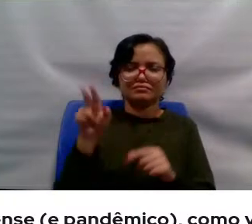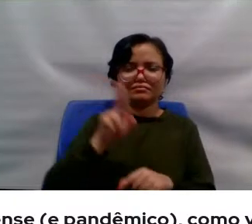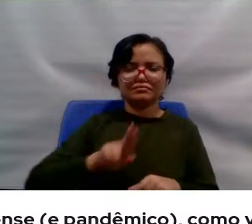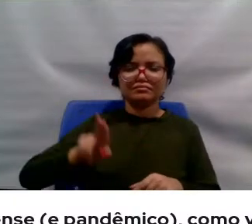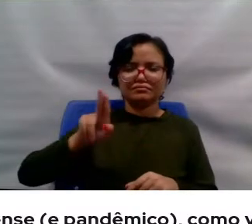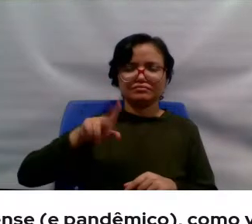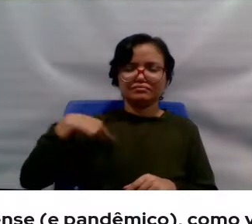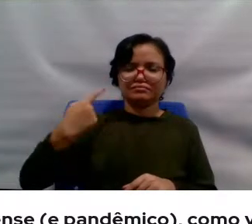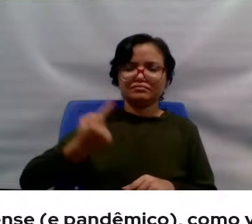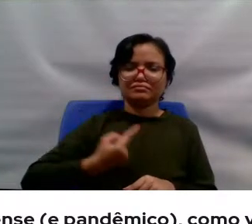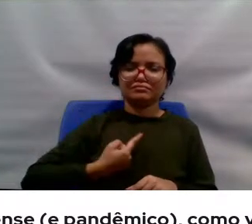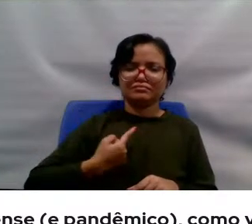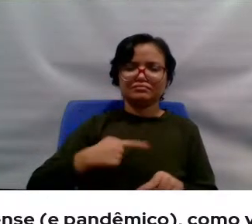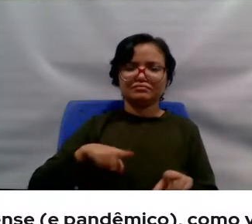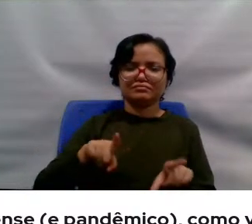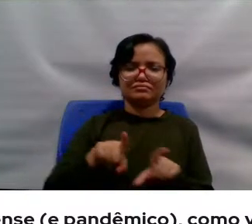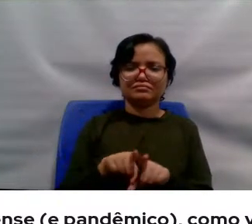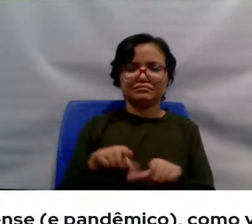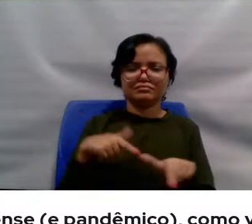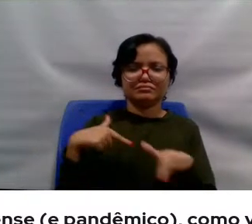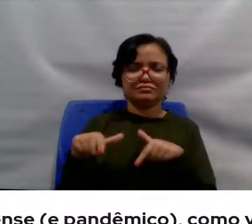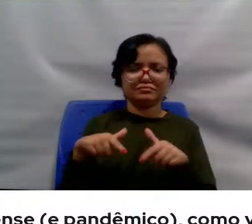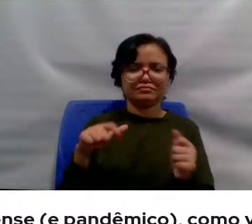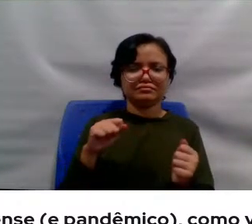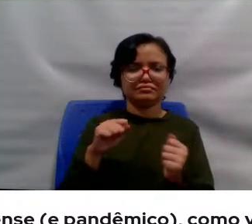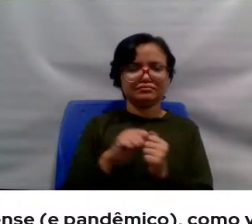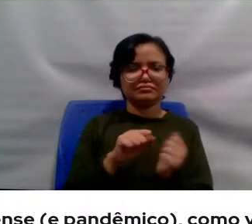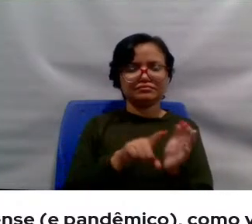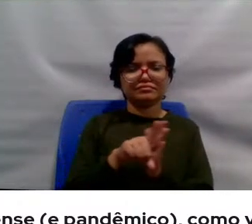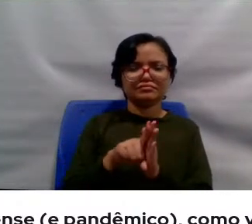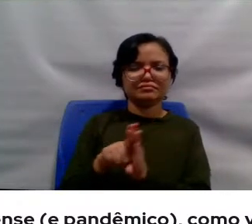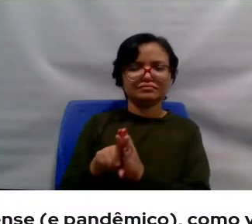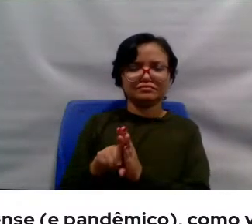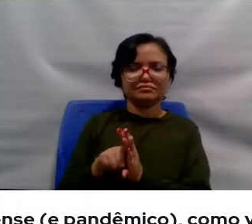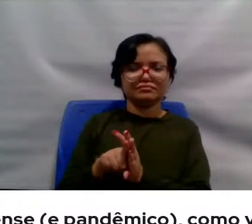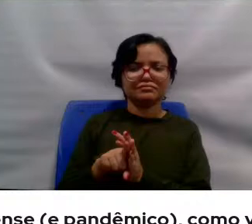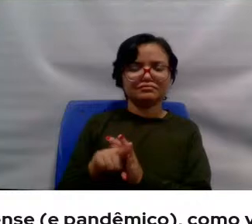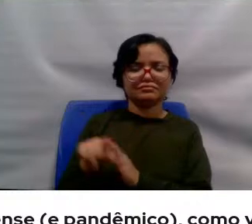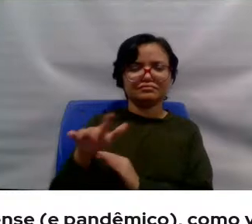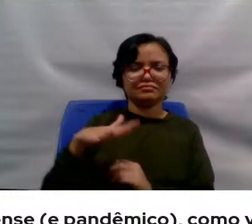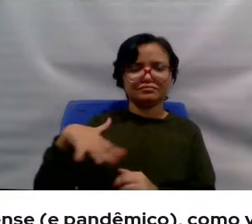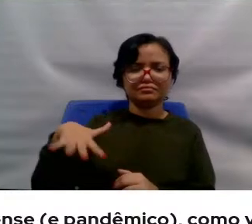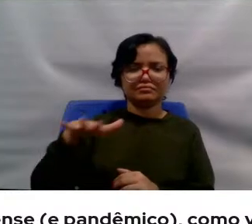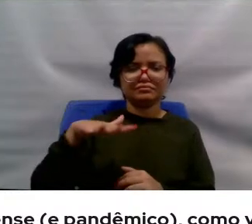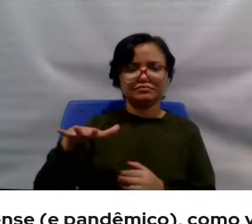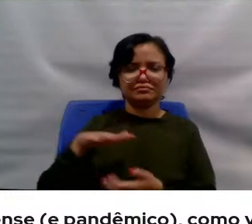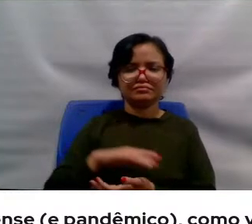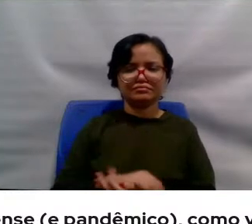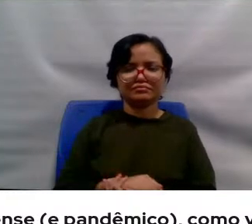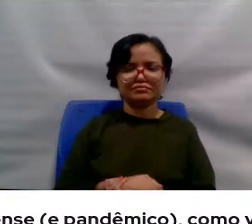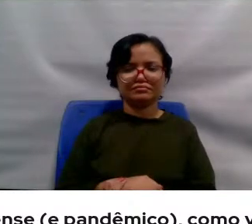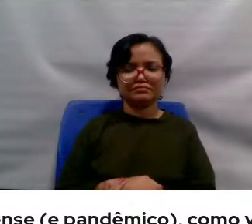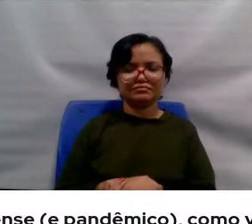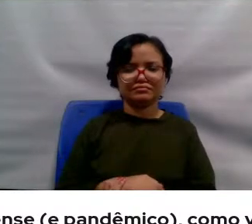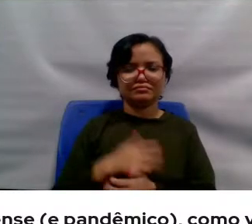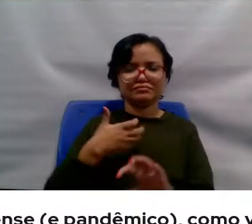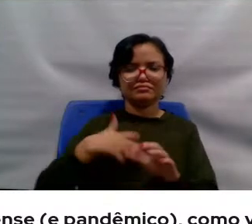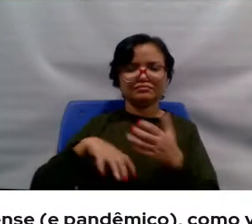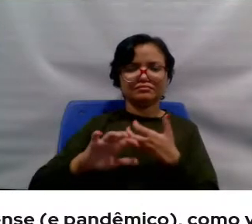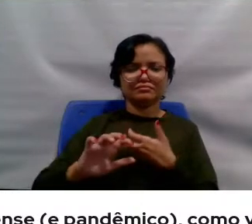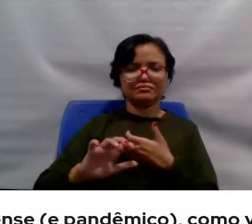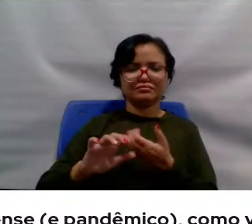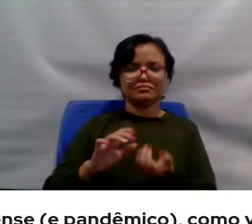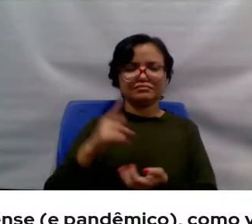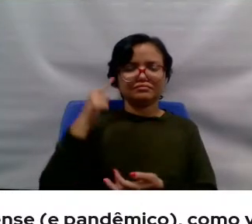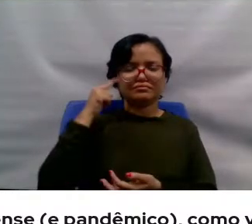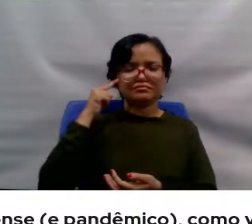no qual a gente também trabalha junto a essa pesquisa, essa dimensão da empatia, de